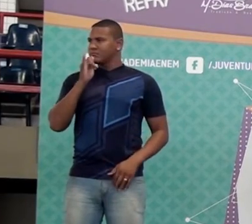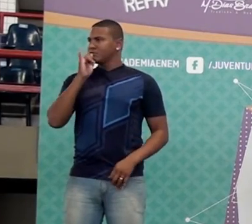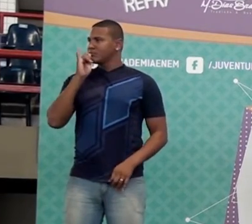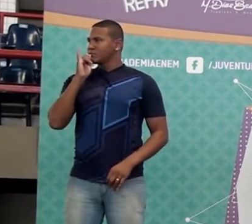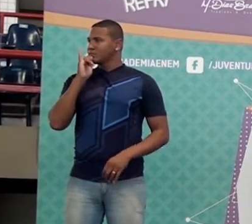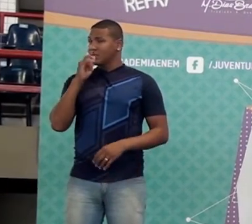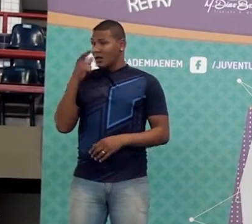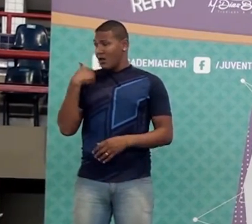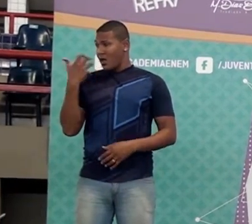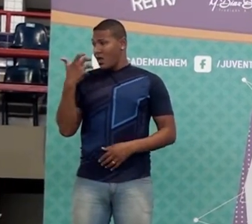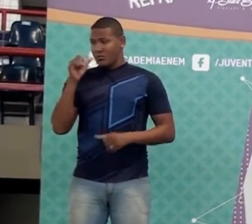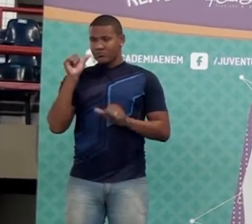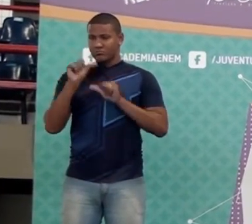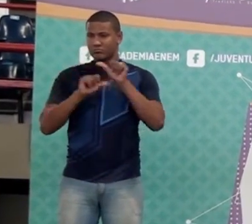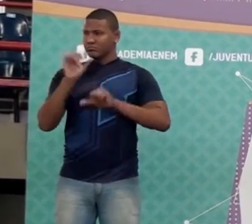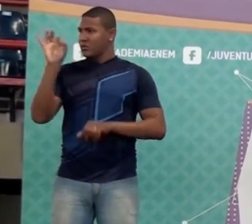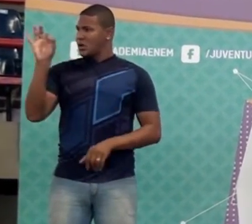tenho que fazer?